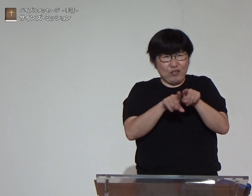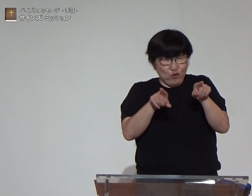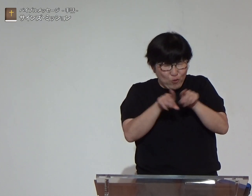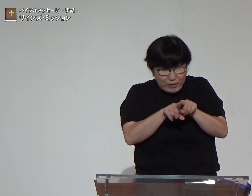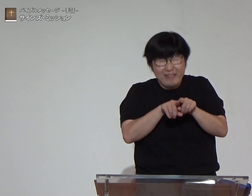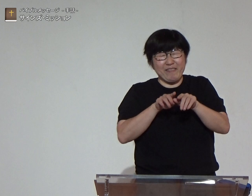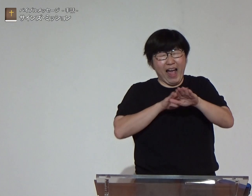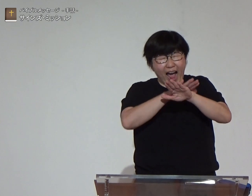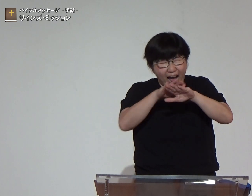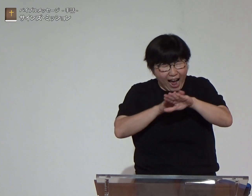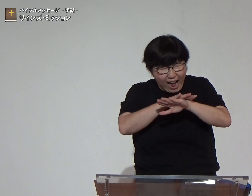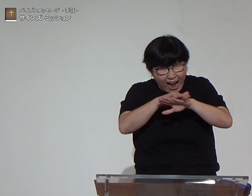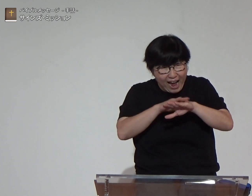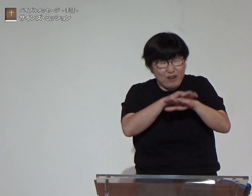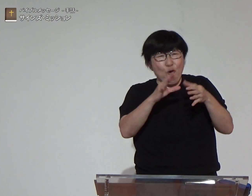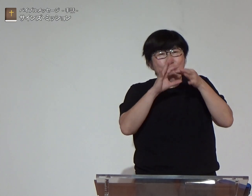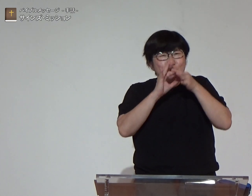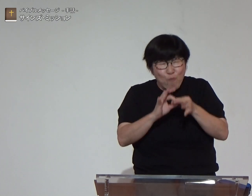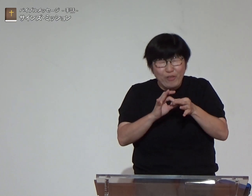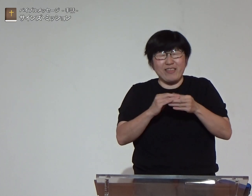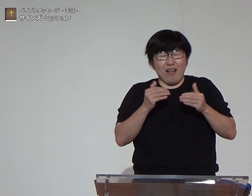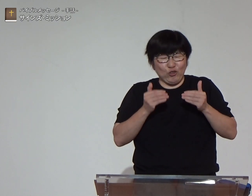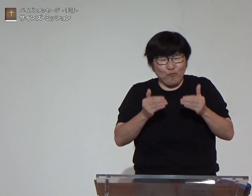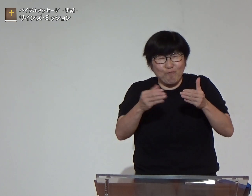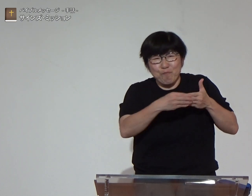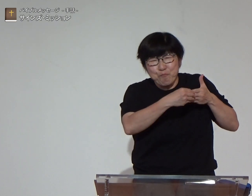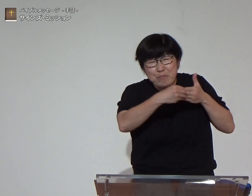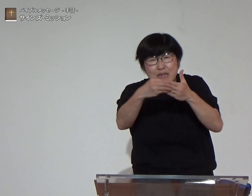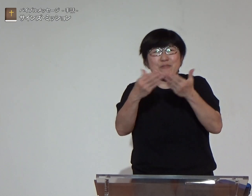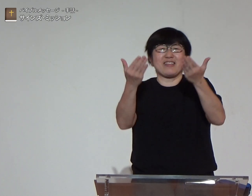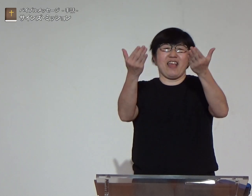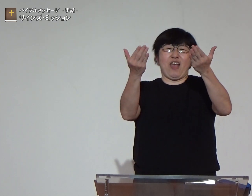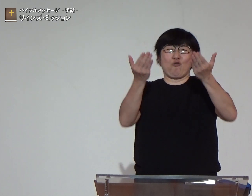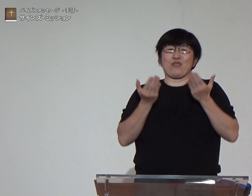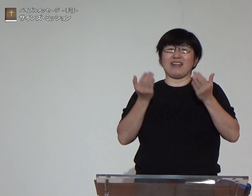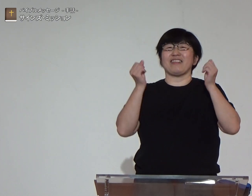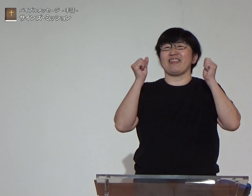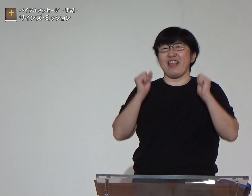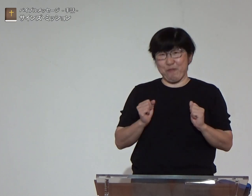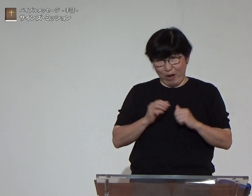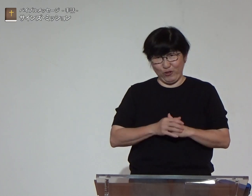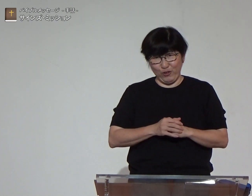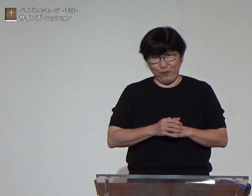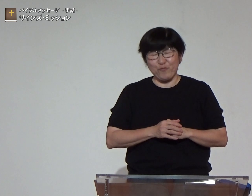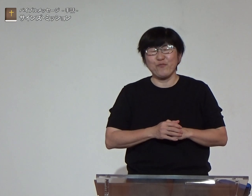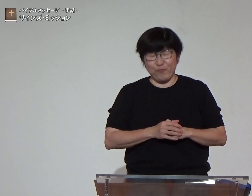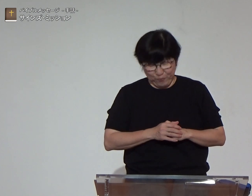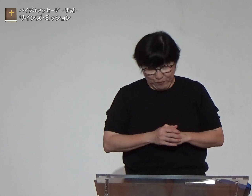働き共に愛によって進むようにと導かれているのです